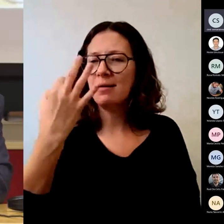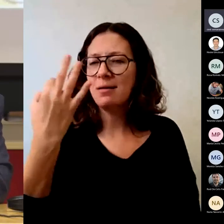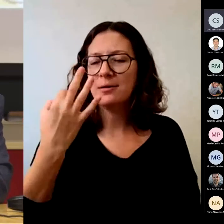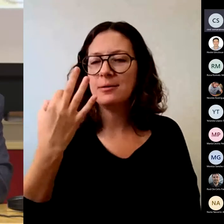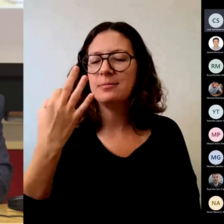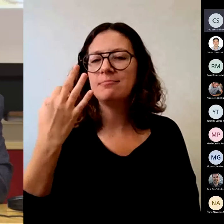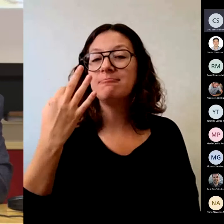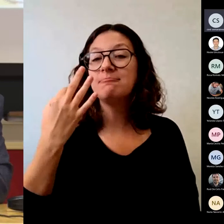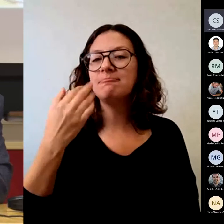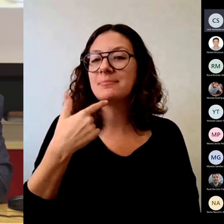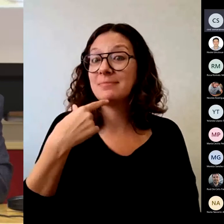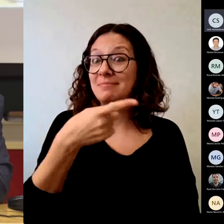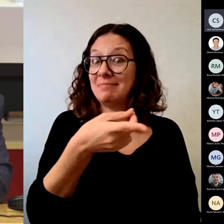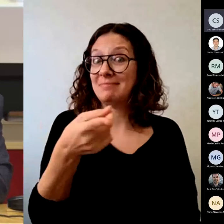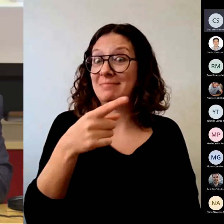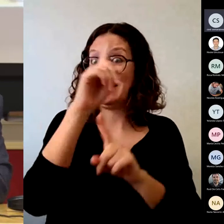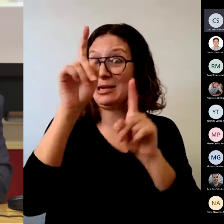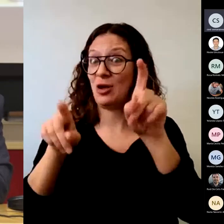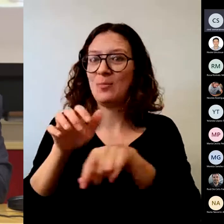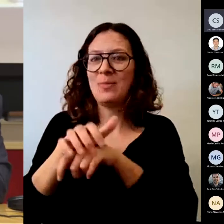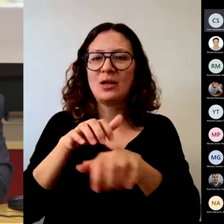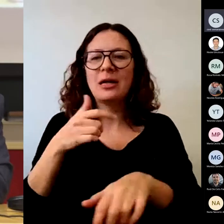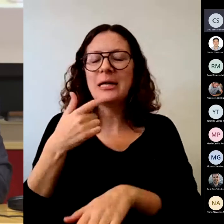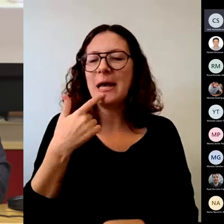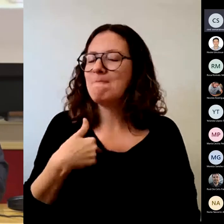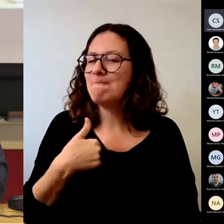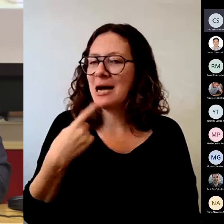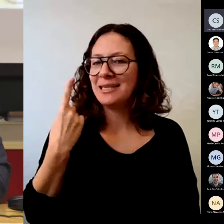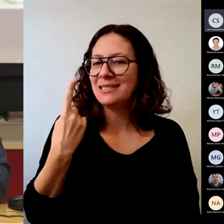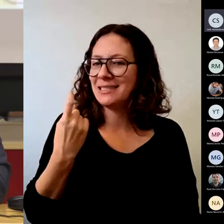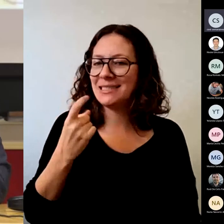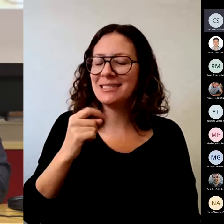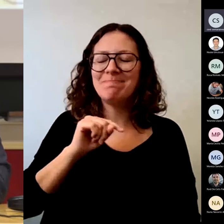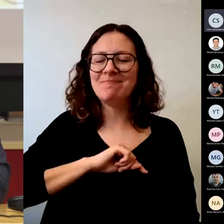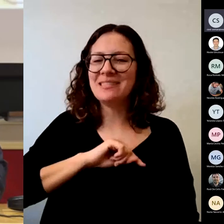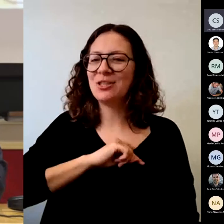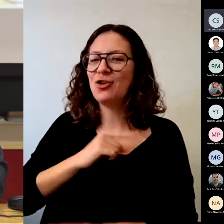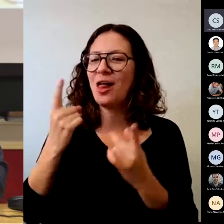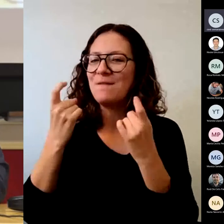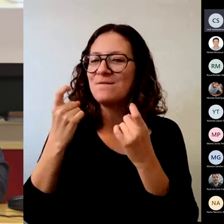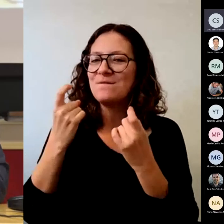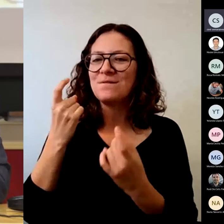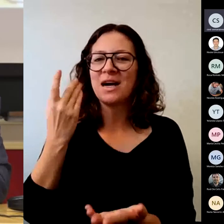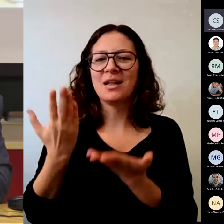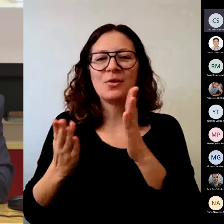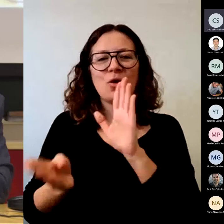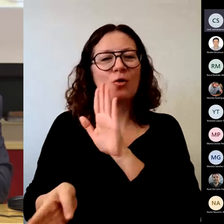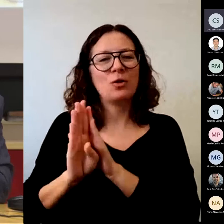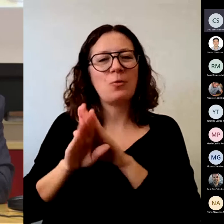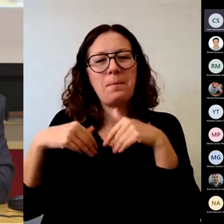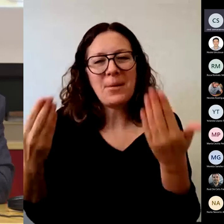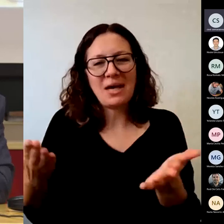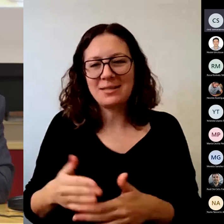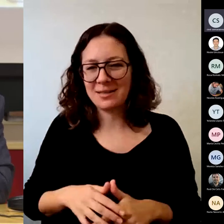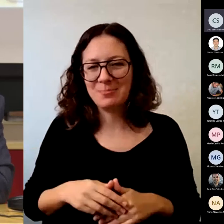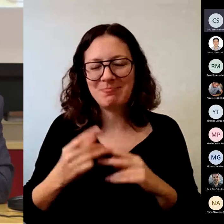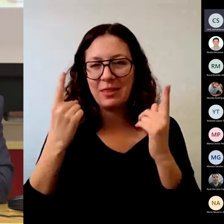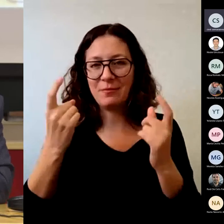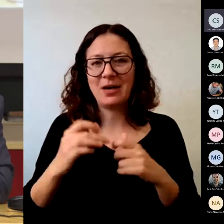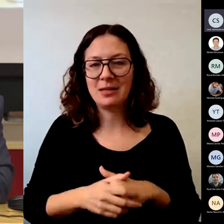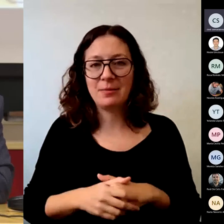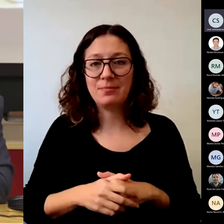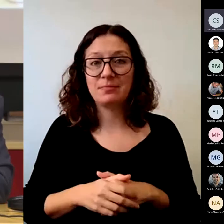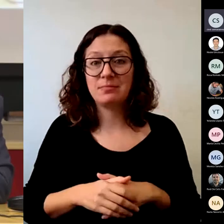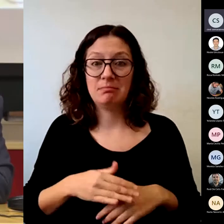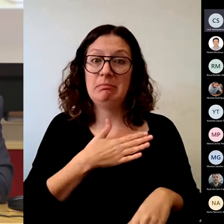la necesidad de saber y de aplicar más evaluación continua. en el efecto de la pandemia ha sido